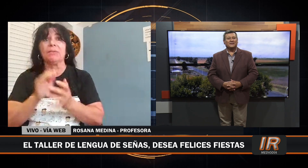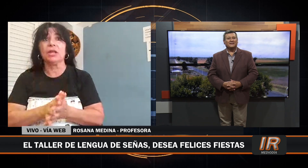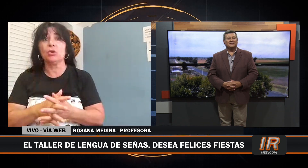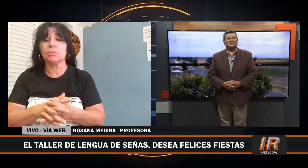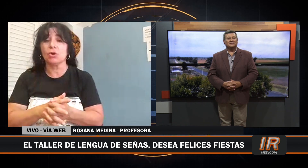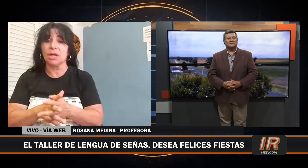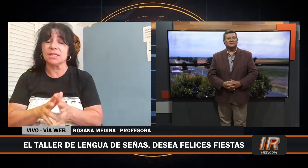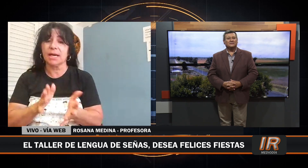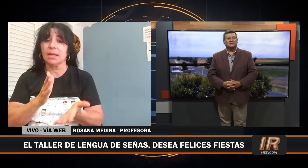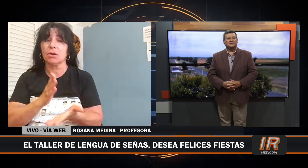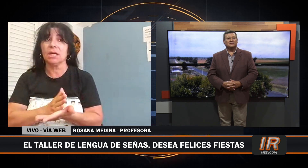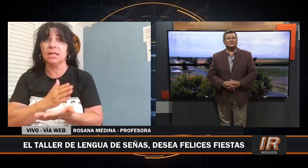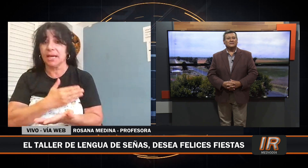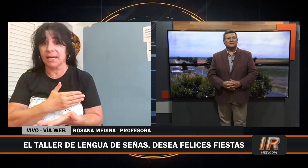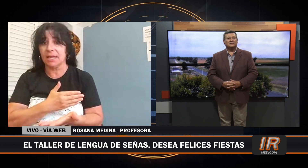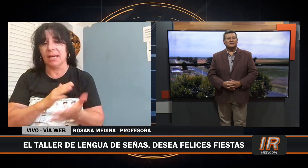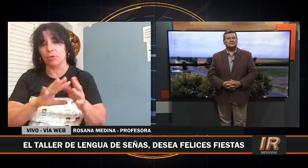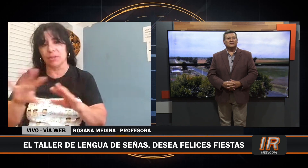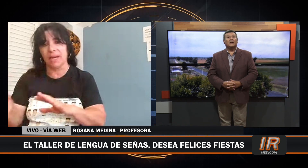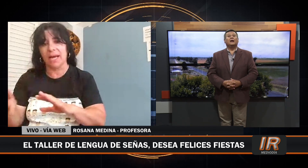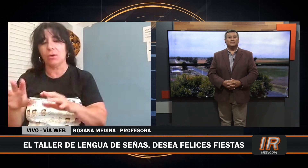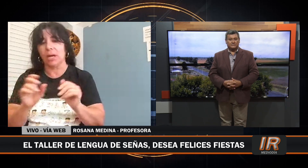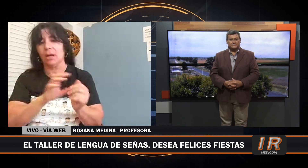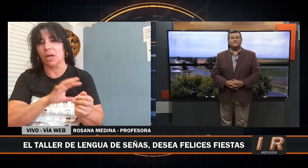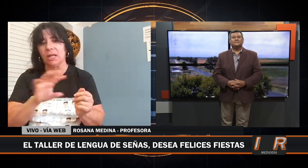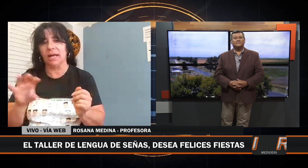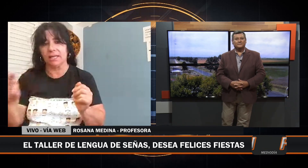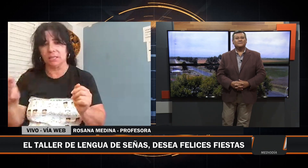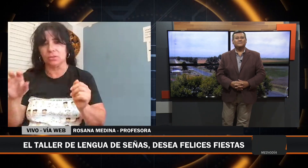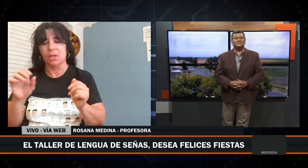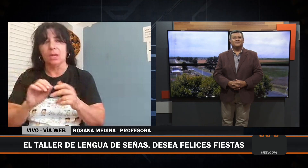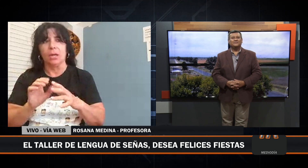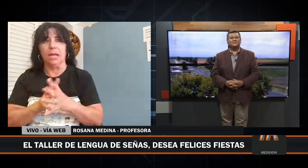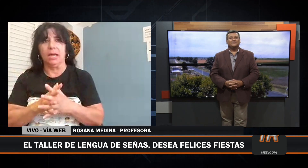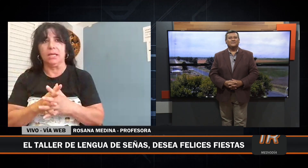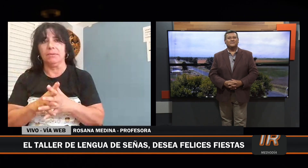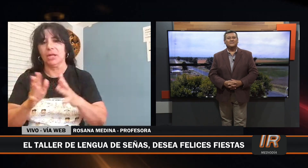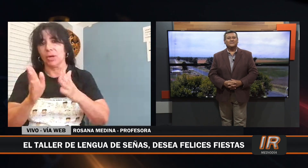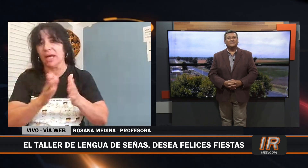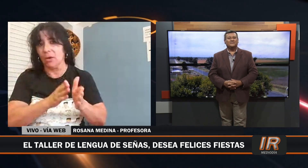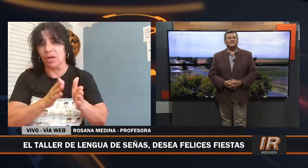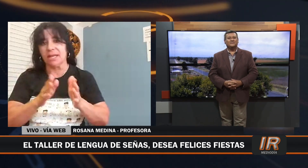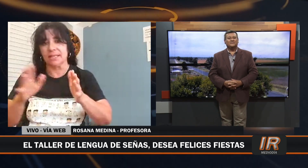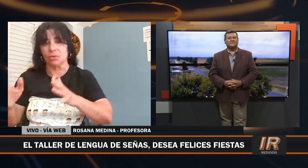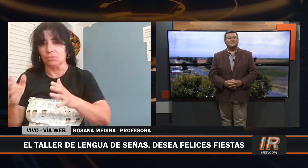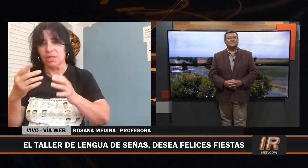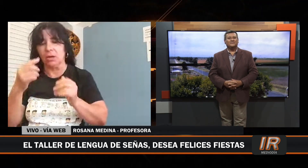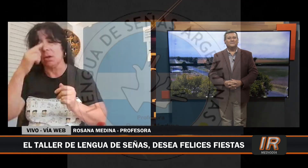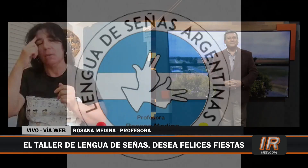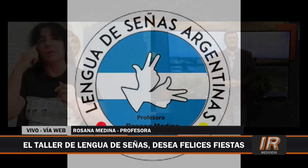el video lo hicimos con las chicas de Roldán y de Carcarañaco, por separado, localidad hace el video, en cada localidad hace su video. Me